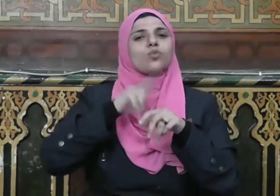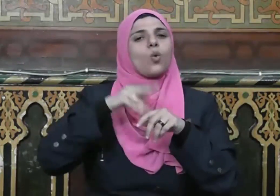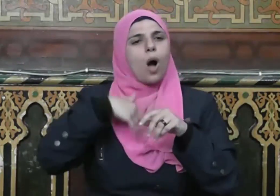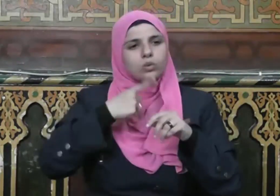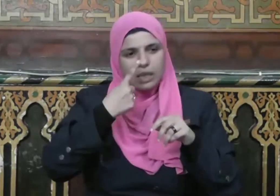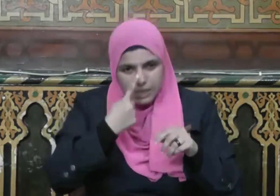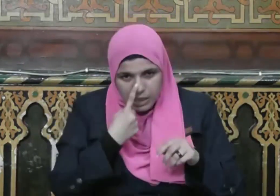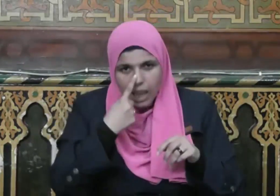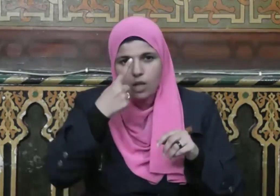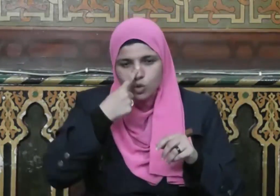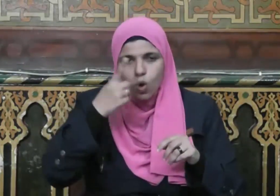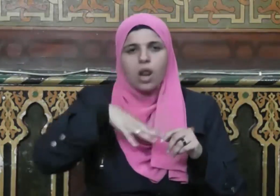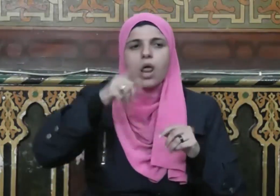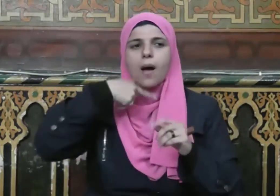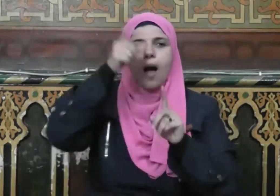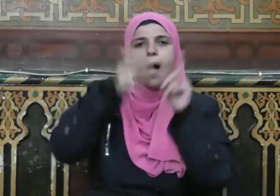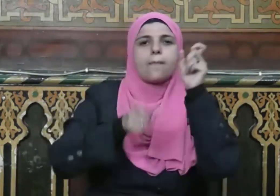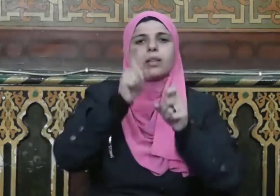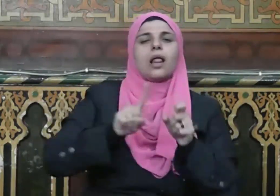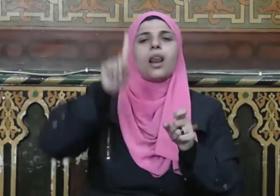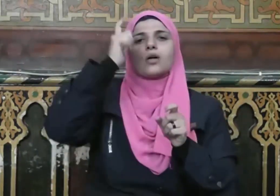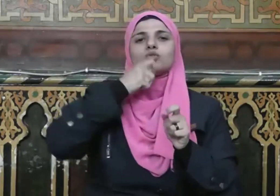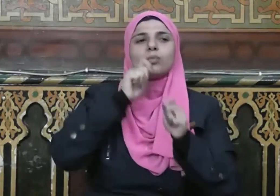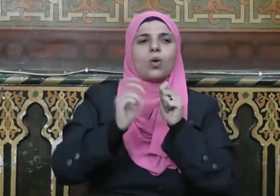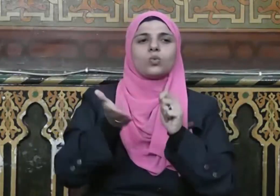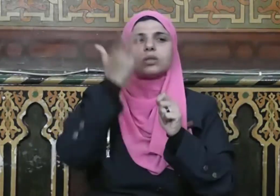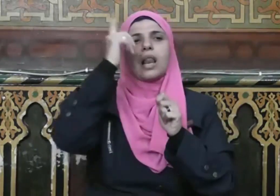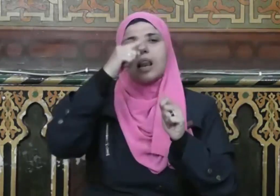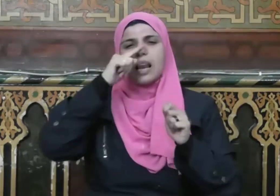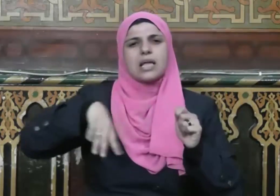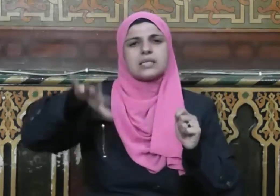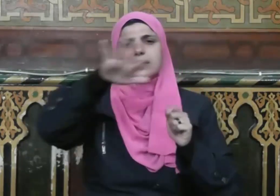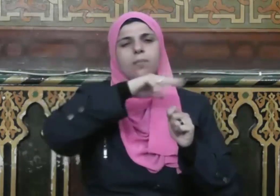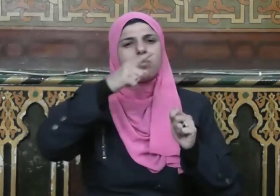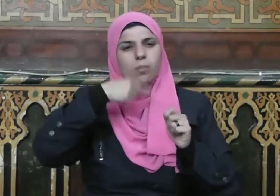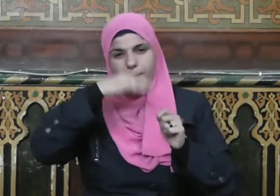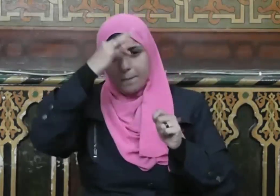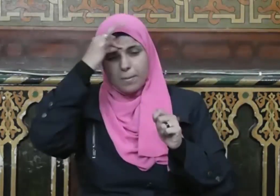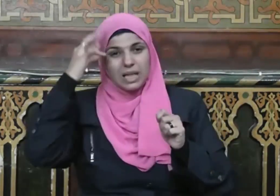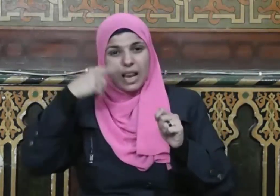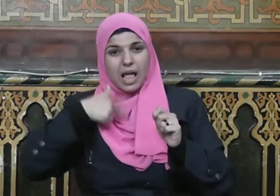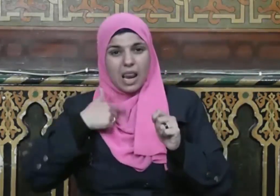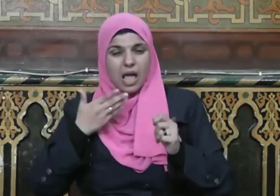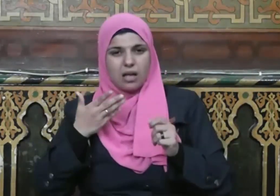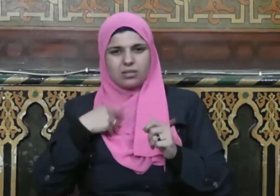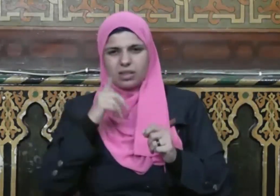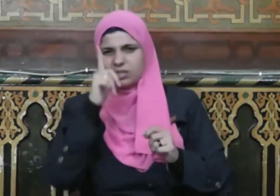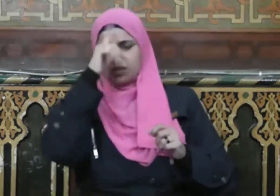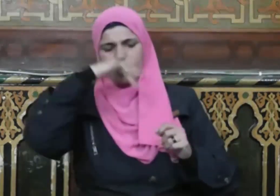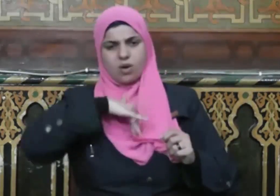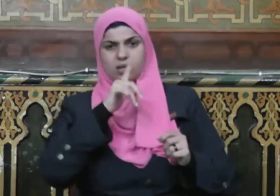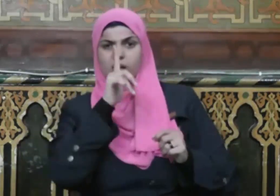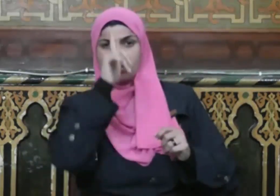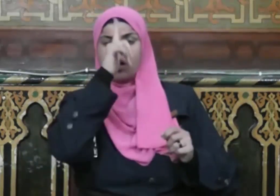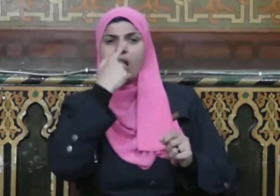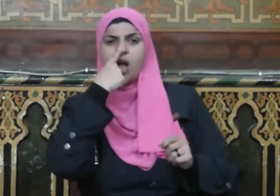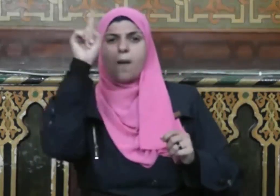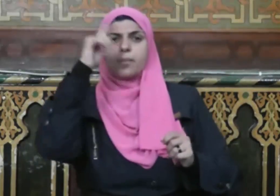لعباد الله فلا يداخل نفسه كبر ولا ينازع طاعته